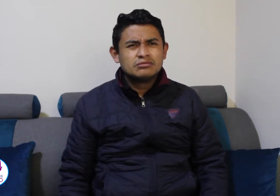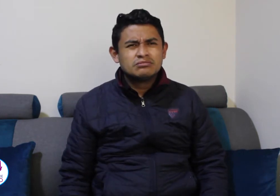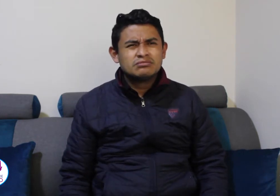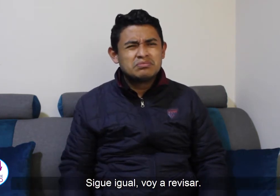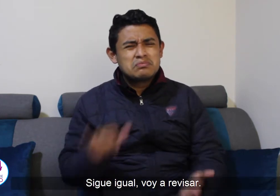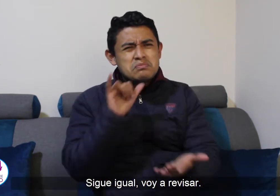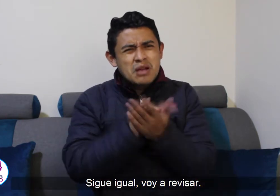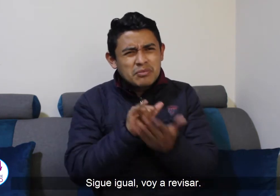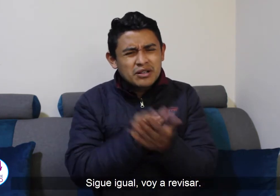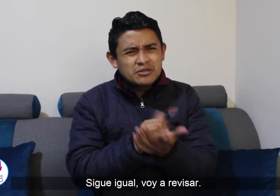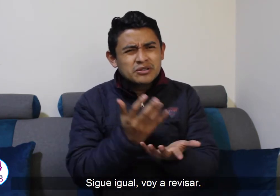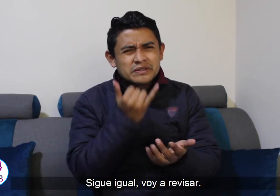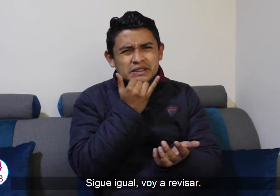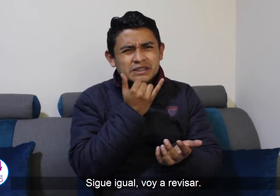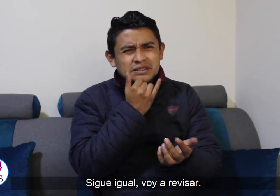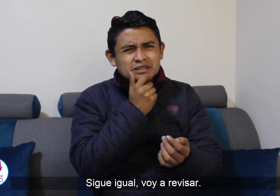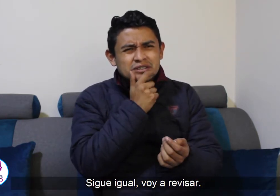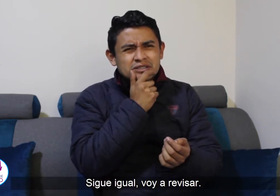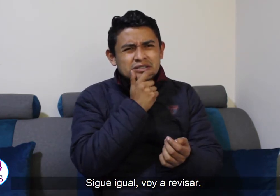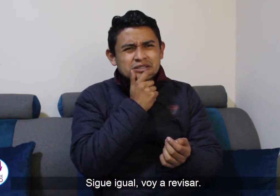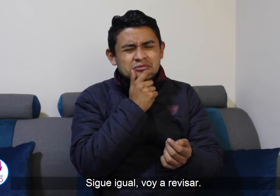Sigue igual, voy a revisar